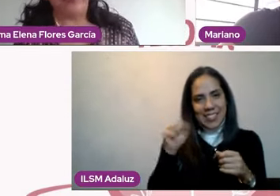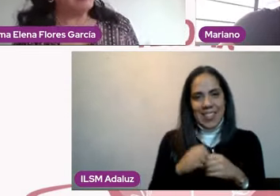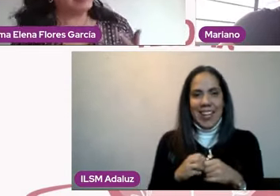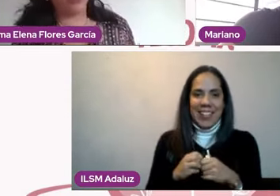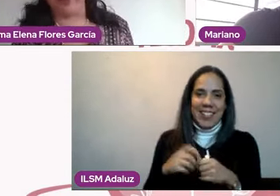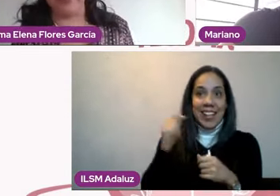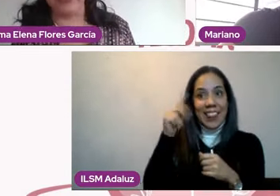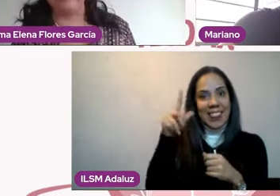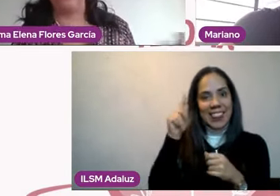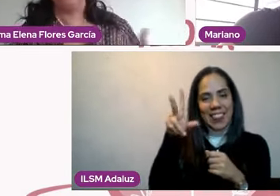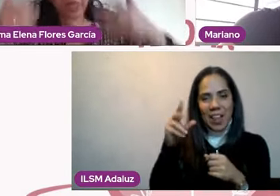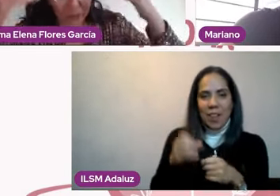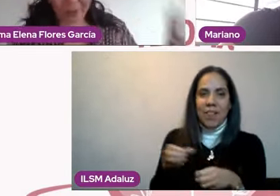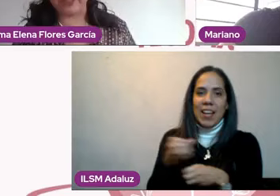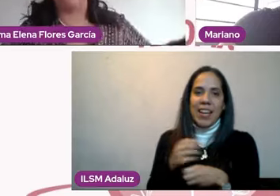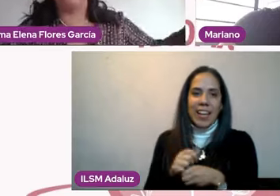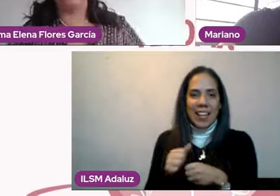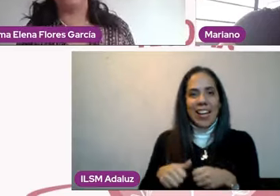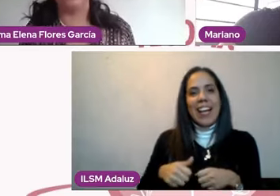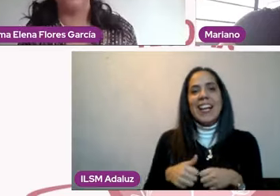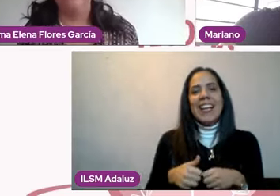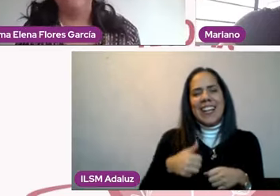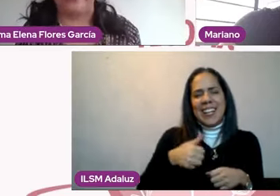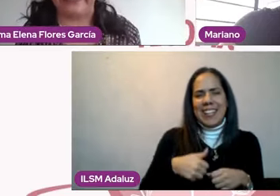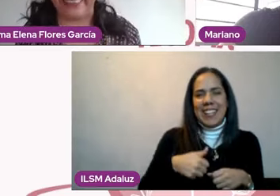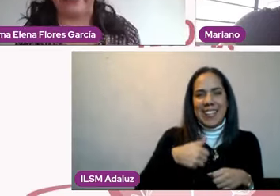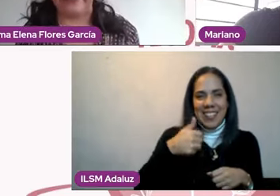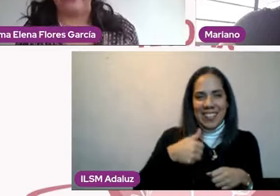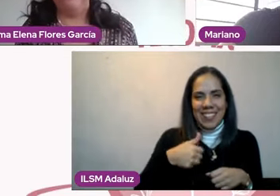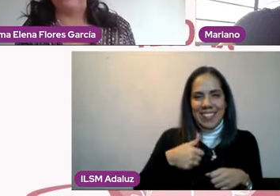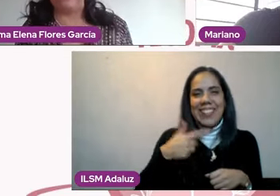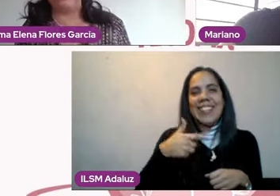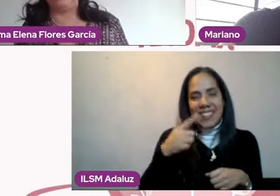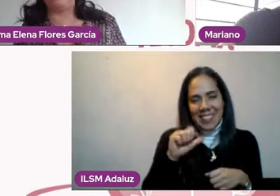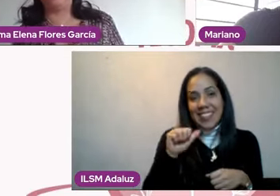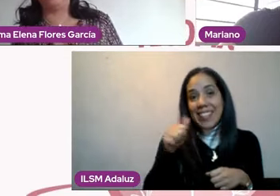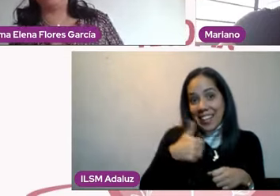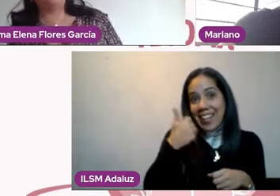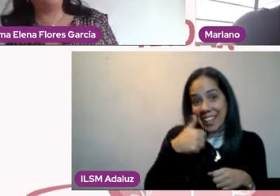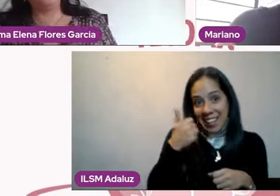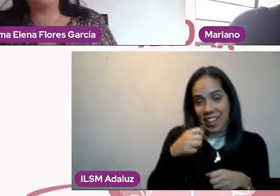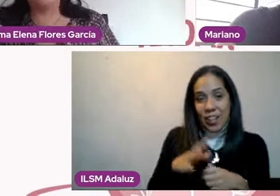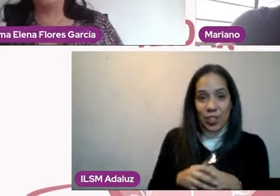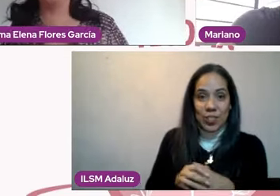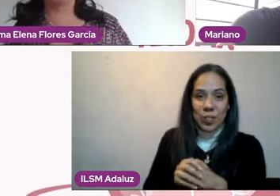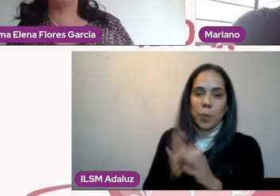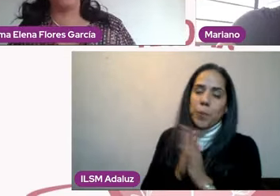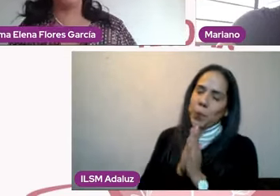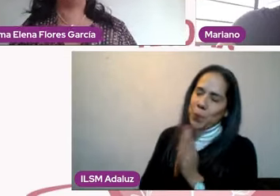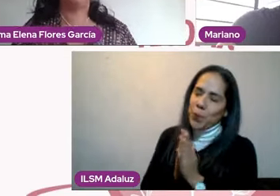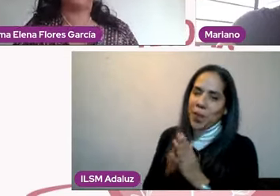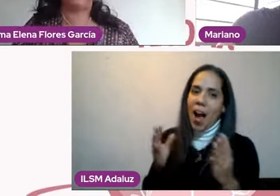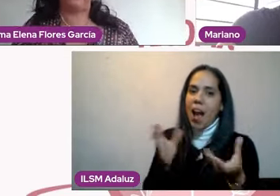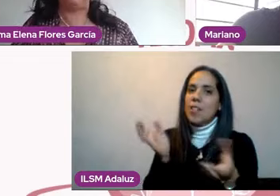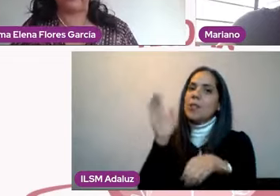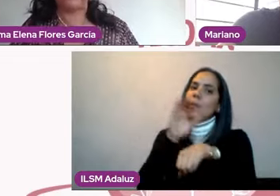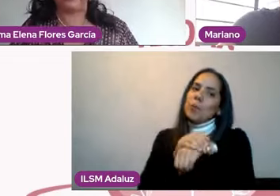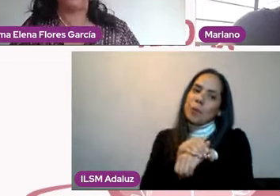decíamos, si nos volvemos amigos, ya no vamos a poder ser paciente y doctor. Bueno, pues eso sucedió